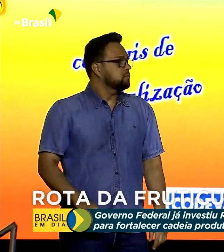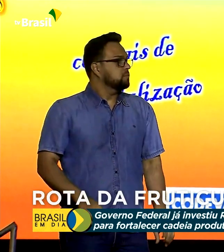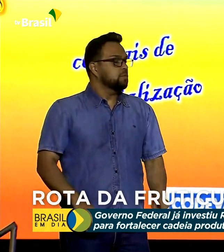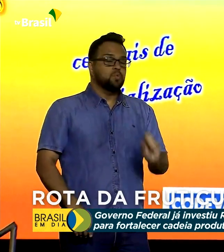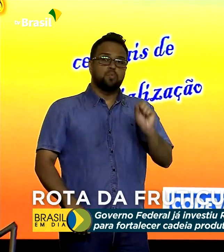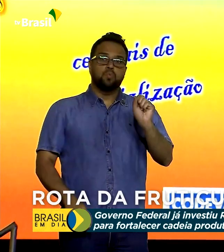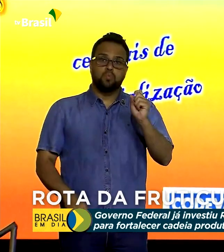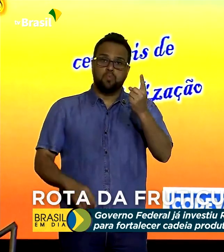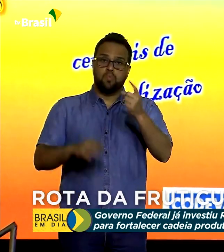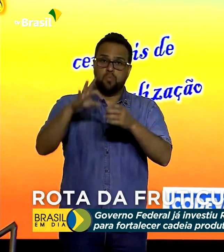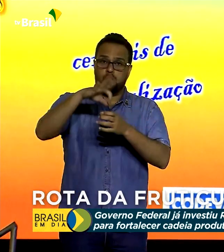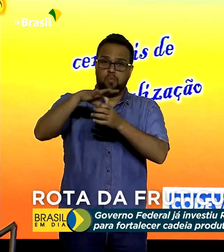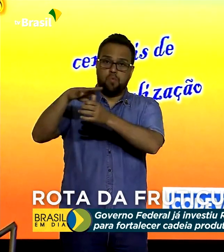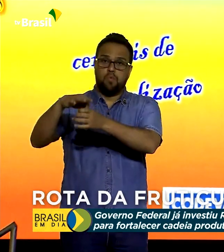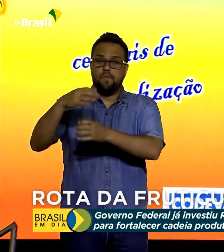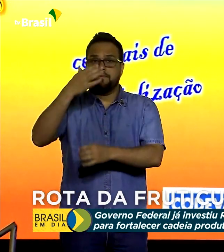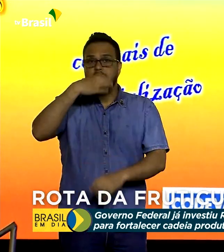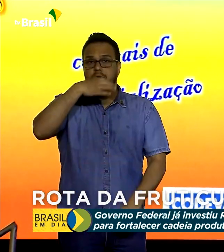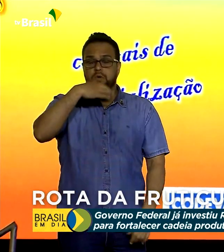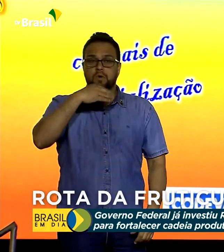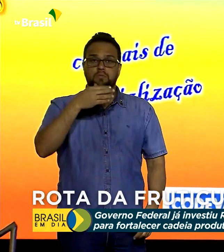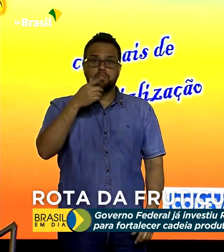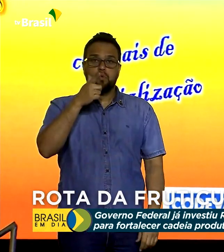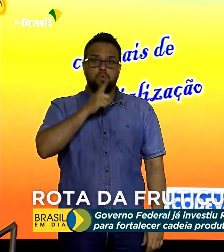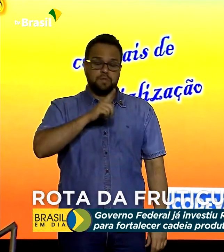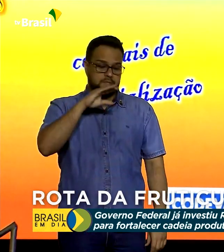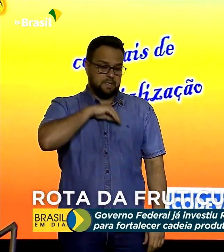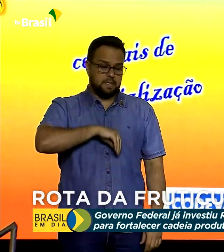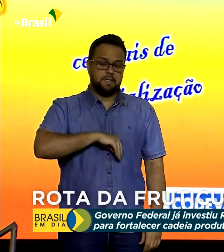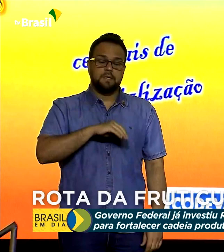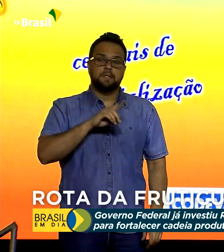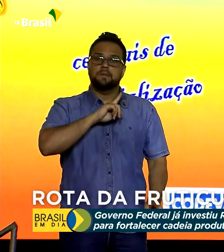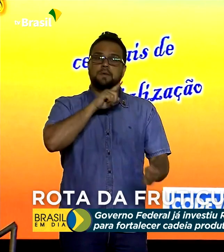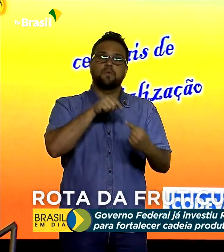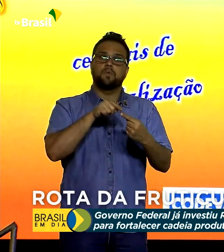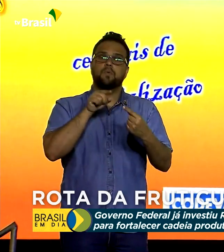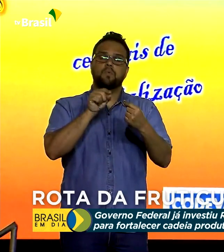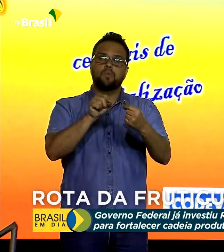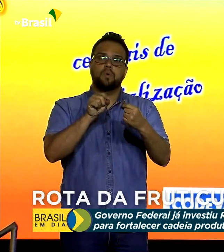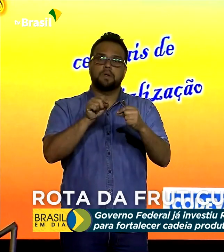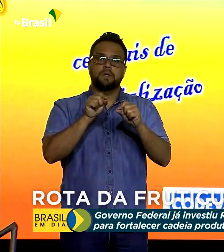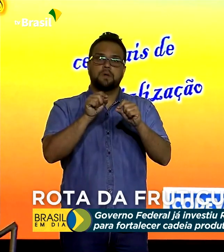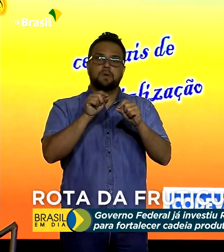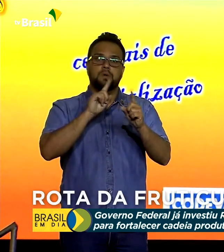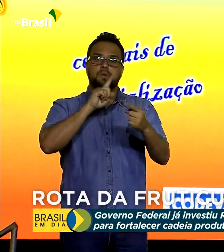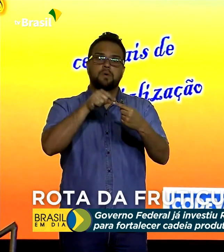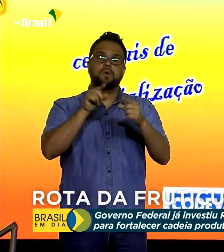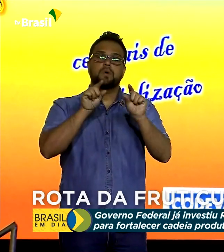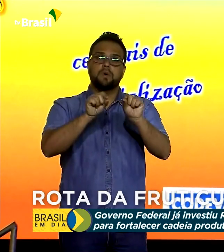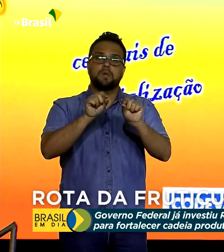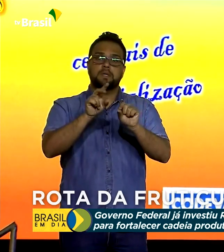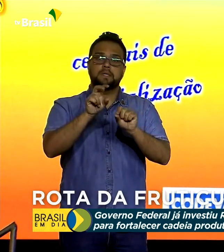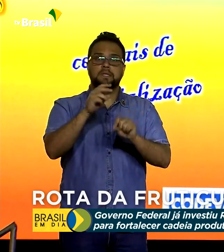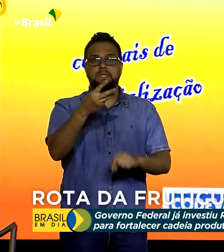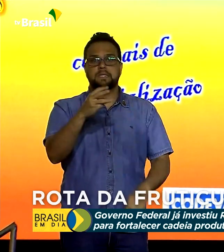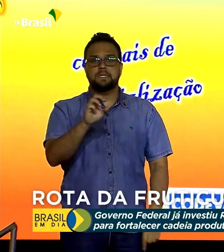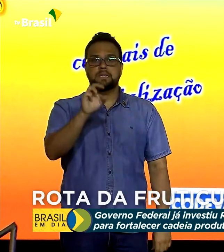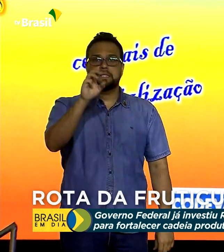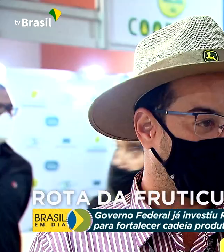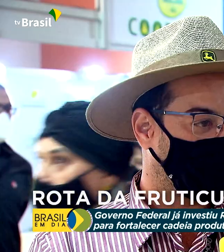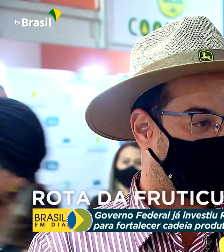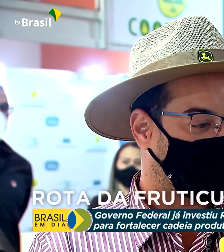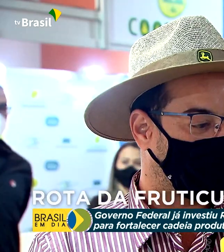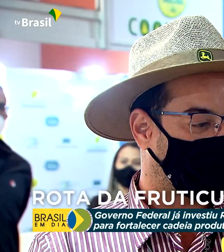hectare de fruticultura eu consigo a renda, o valor bruto da produção correspondente a 50, 30, 50 hectares de